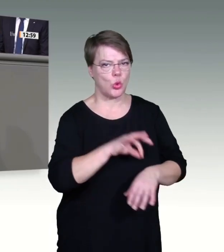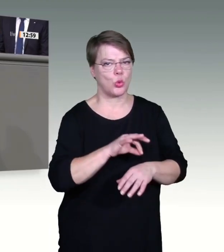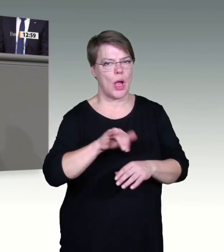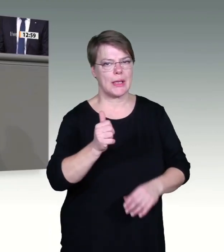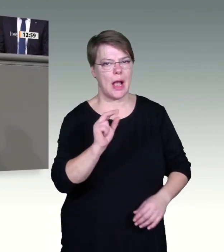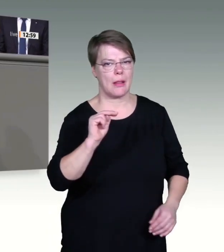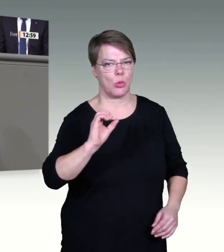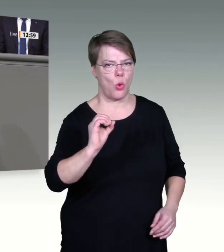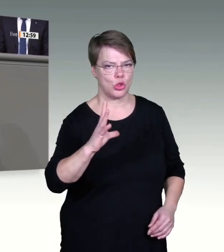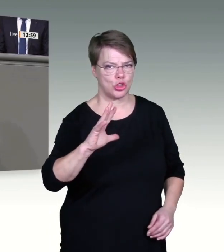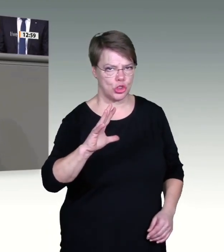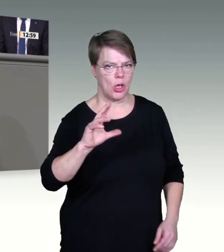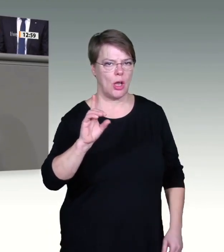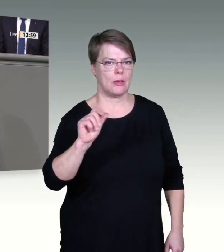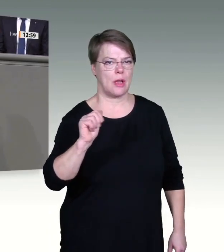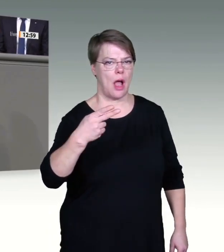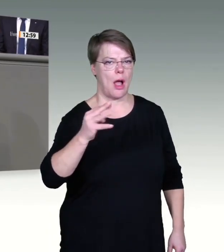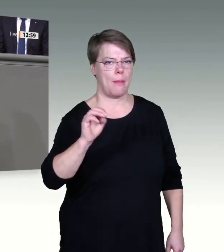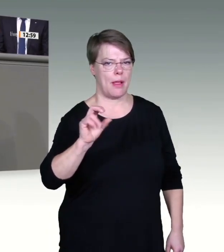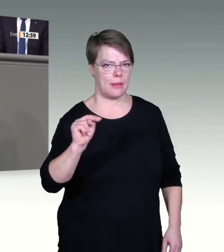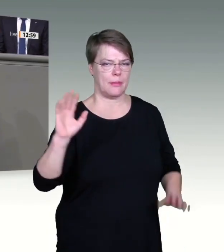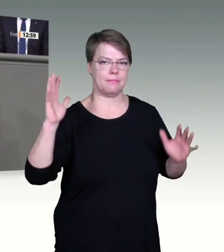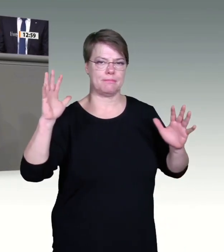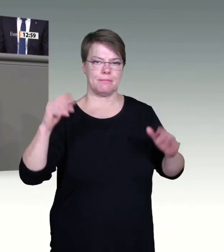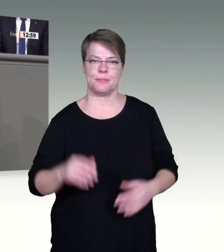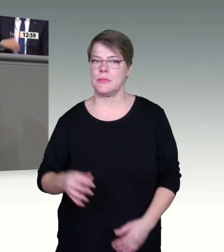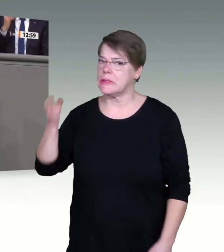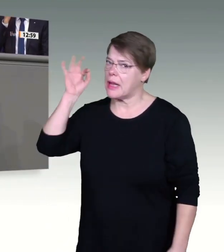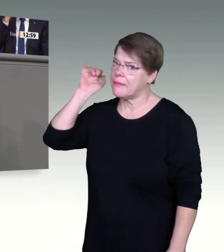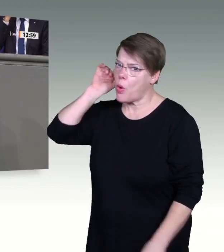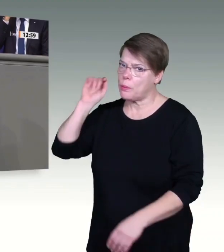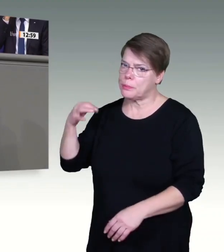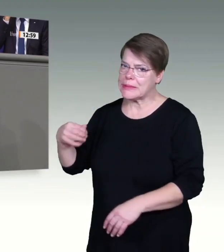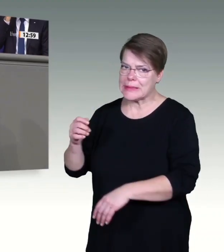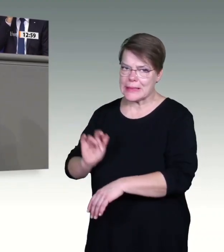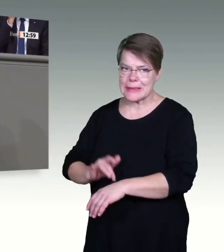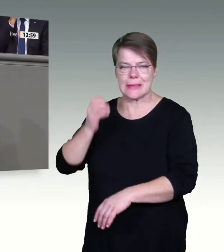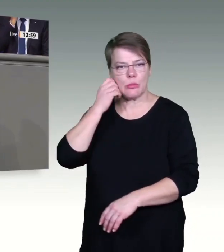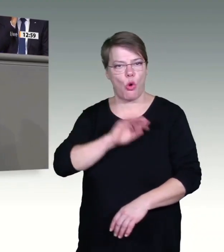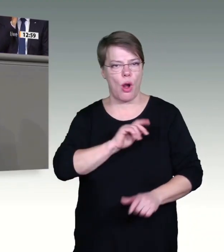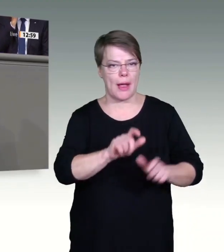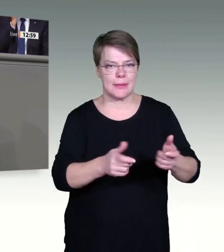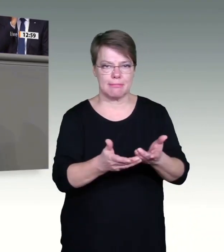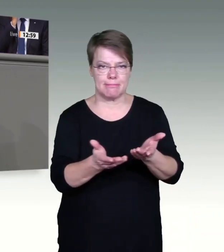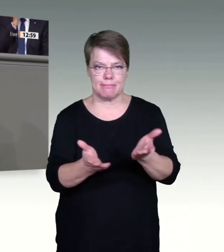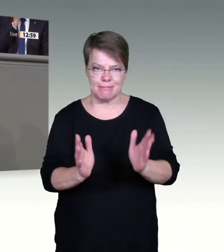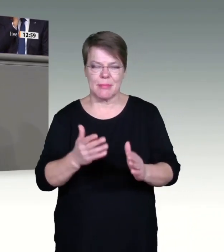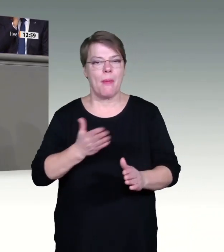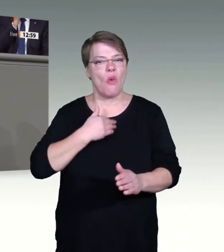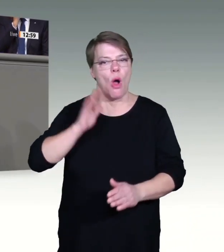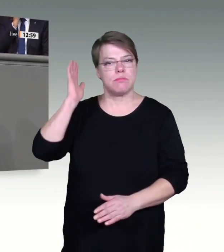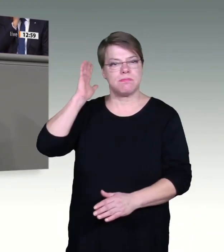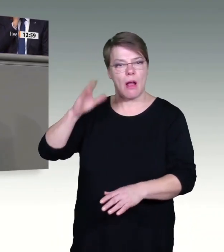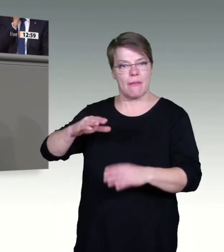weiterentwickelt wurden und in 16 Jahren Regierungen, zwei davon in dieser Pandemie, es nicht geschafft haben, dieses Land zu schützen und darauf